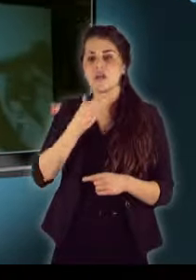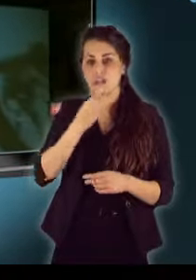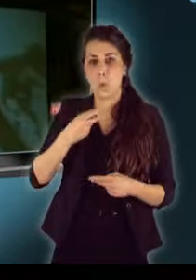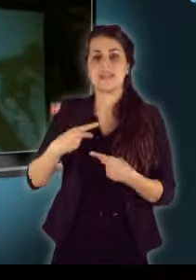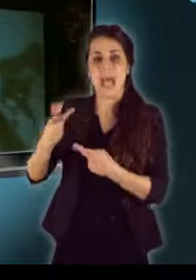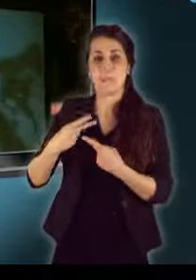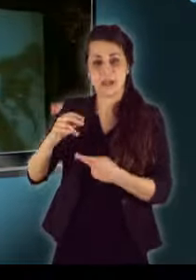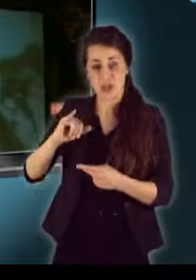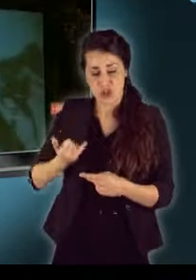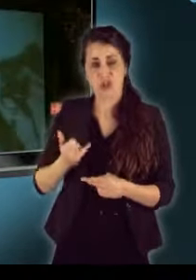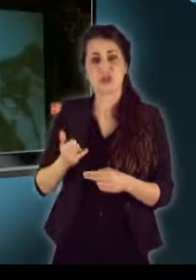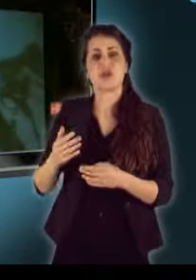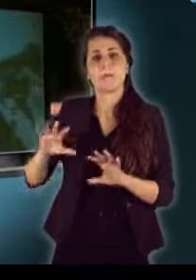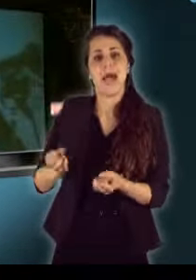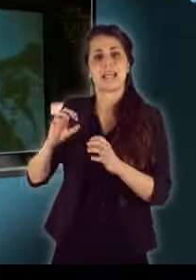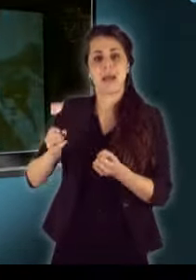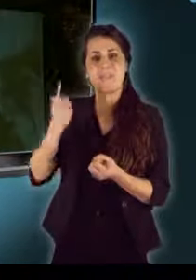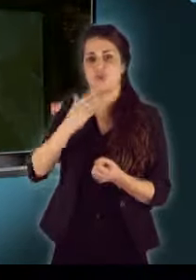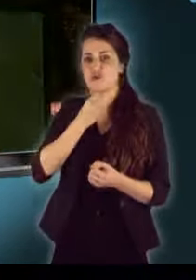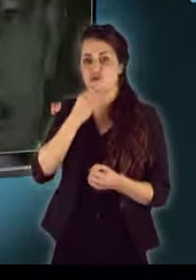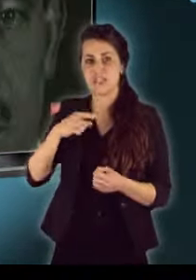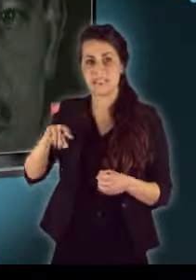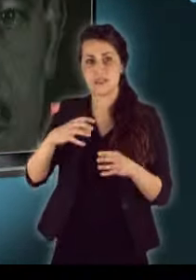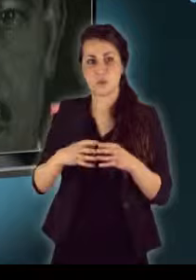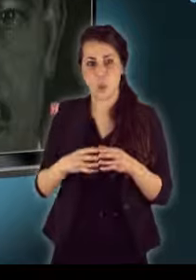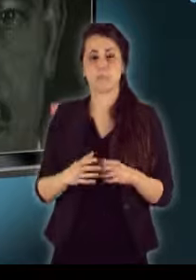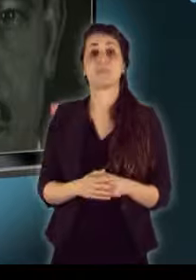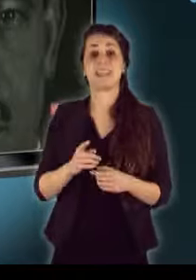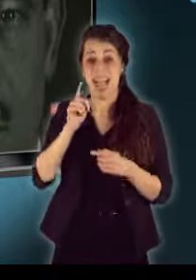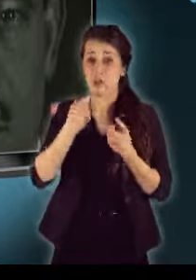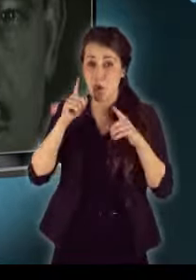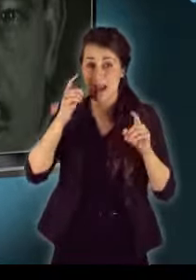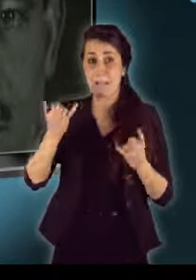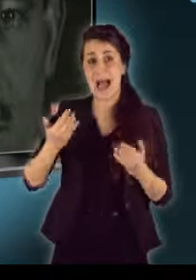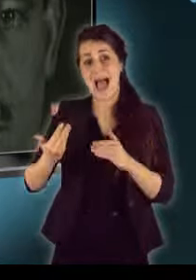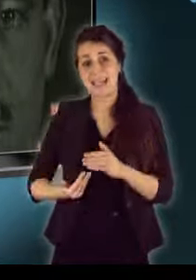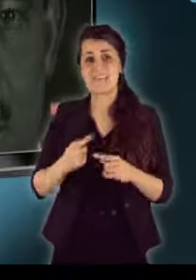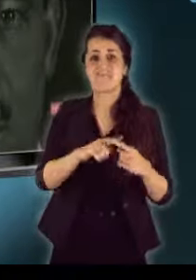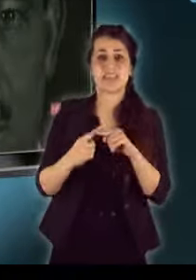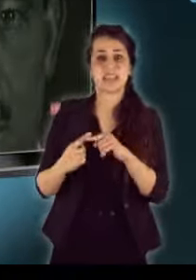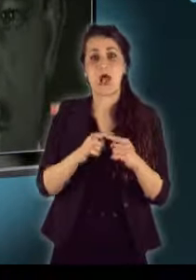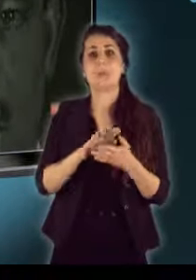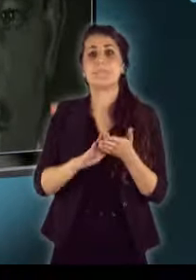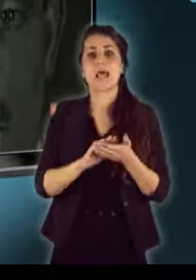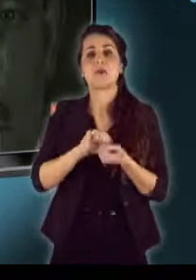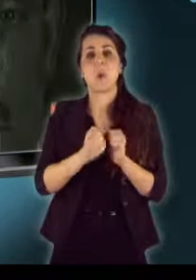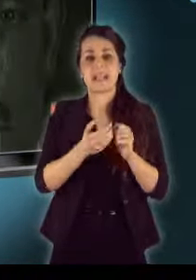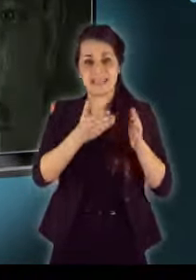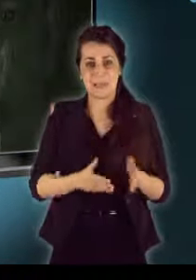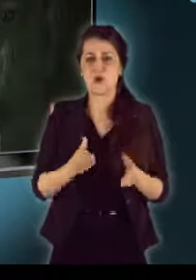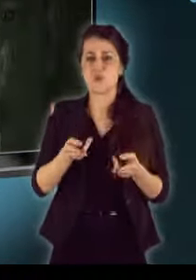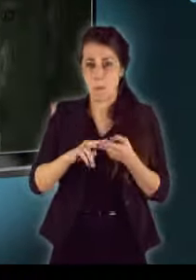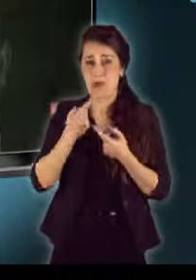maga is mentette az üldözötteket a vészkorszakban. Szlovákiában azonban máig vitatott történelmi szerepe. Több szlovák